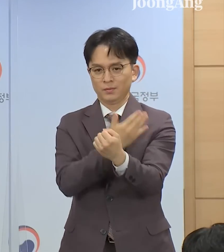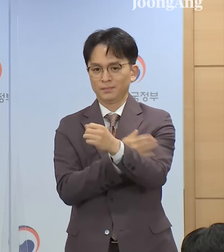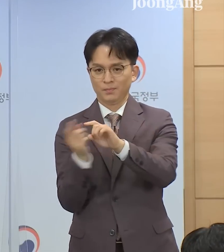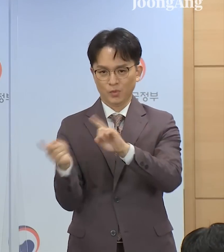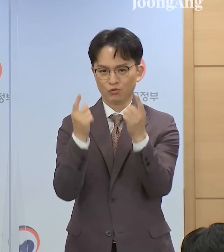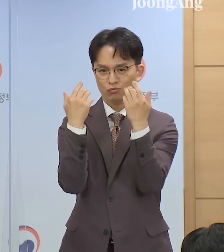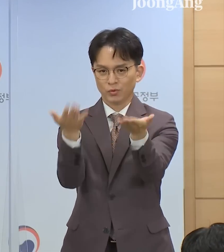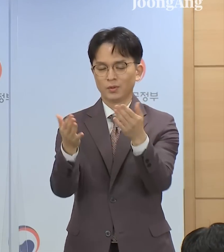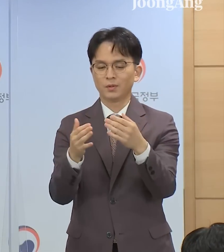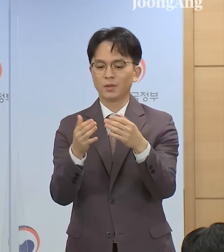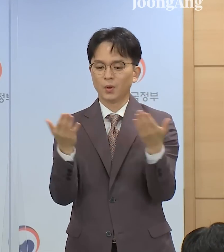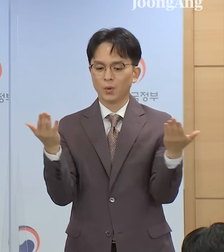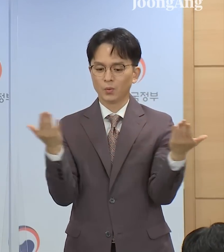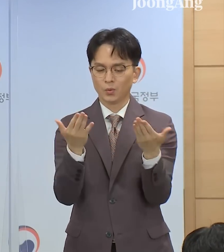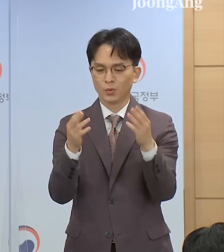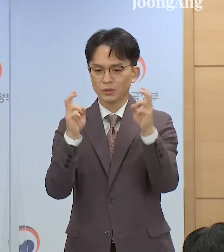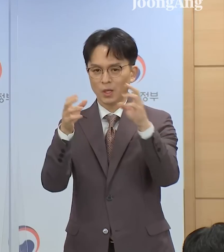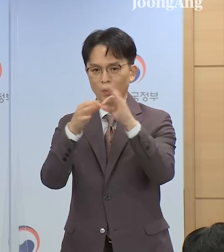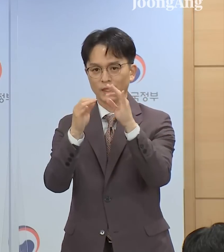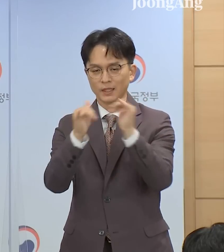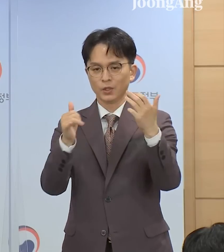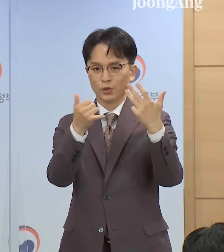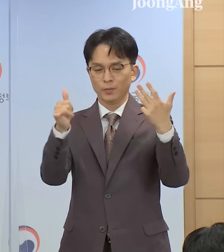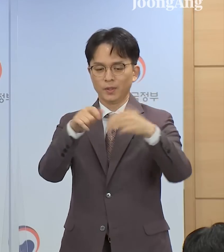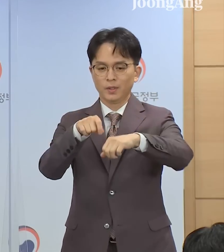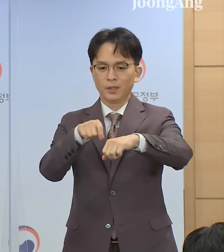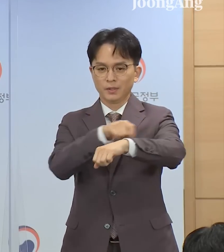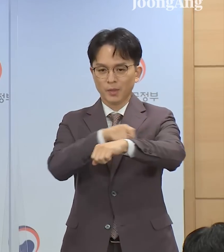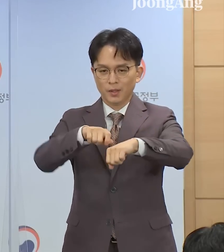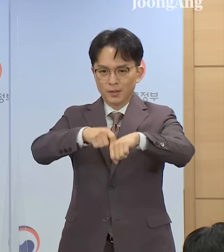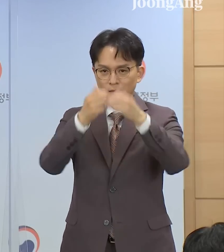관계자 8명을 특별 사면 및 복권합니다.